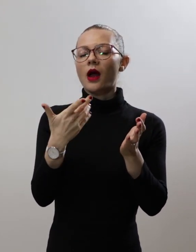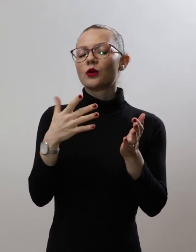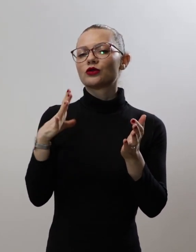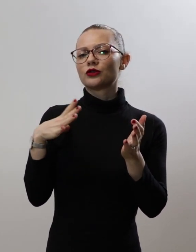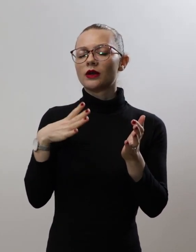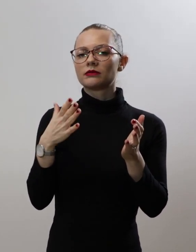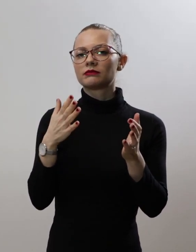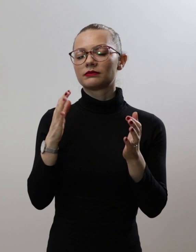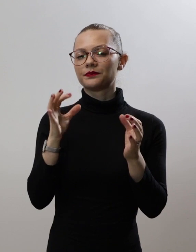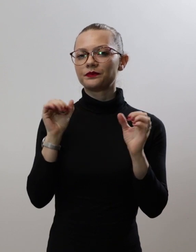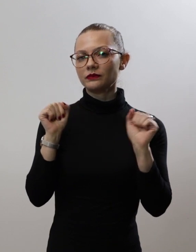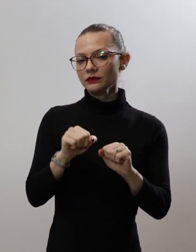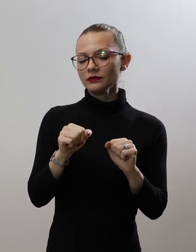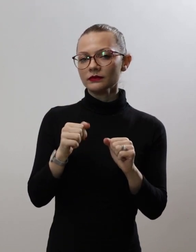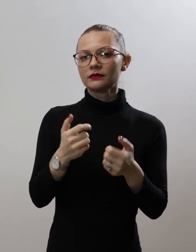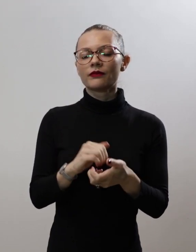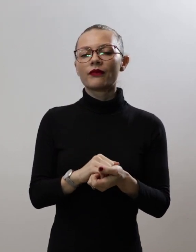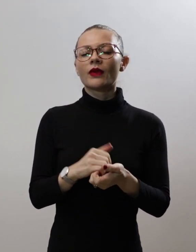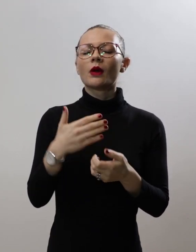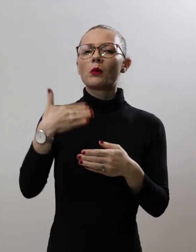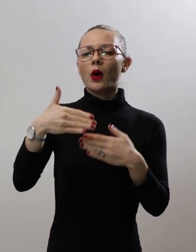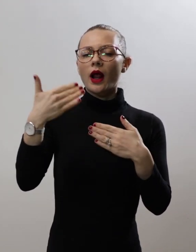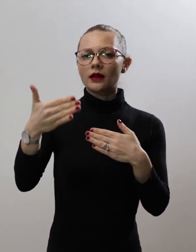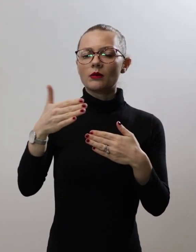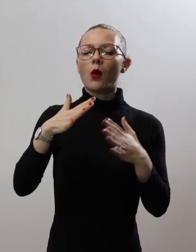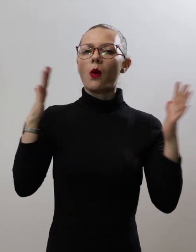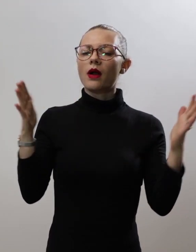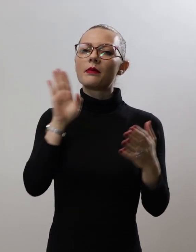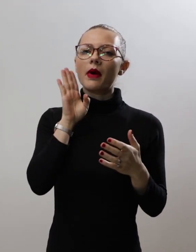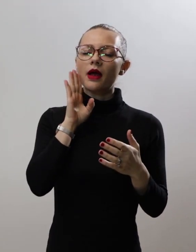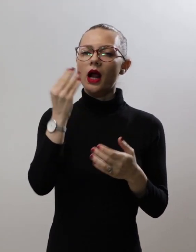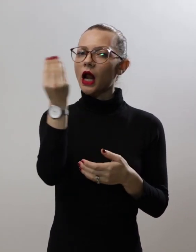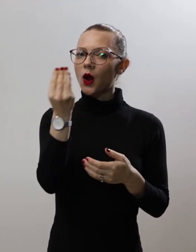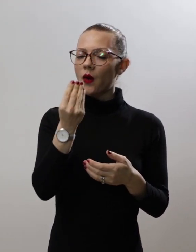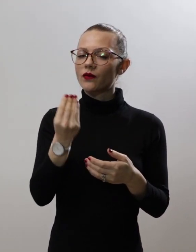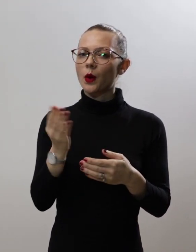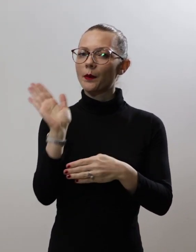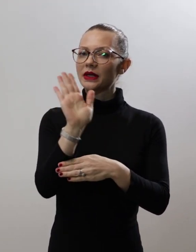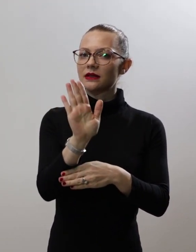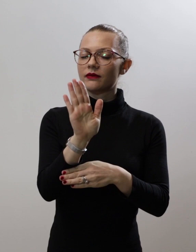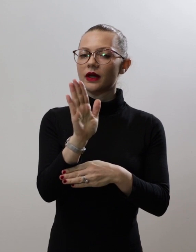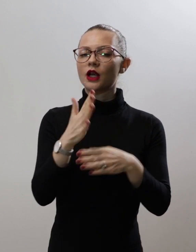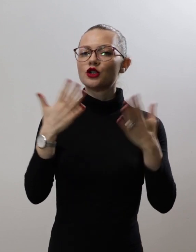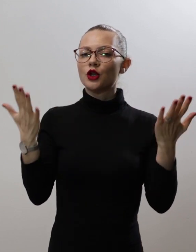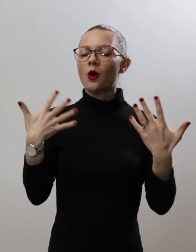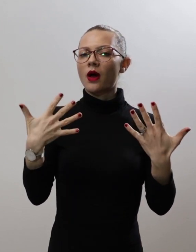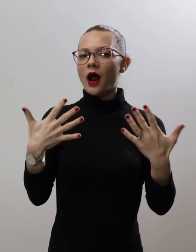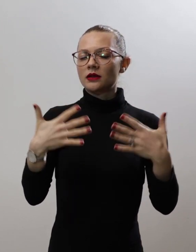Понатаму, големата мајка ликовно е представена со широкотворени раце кои се